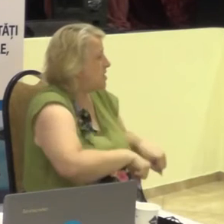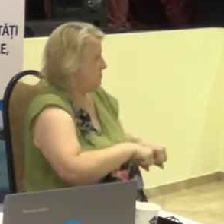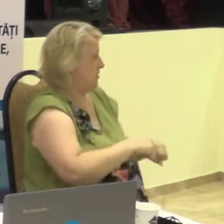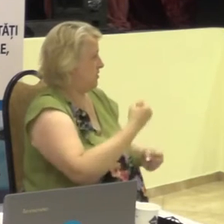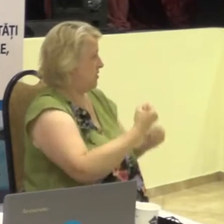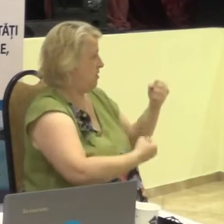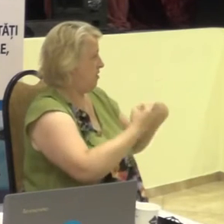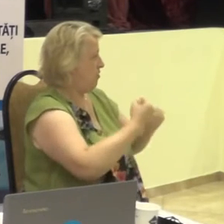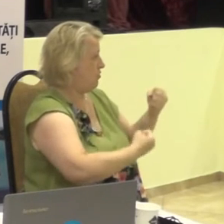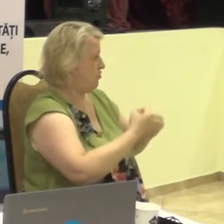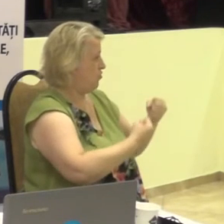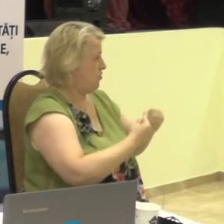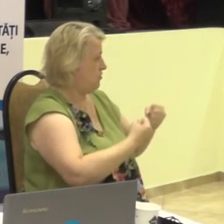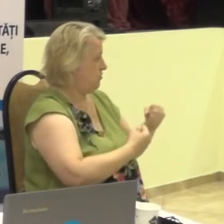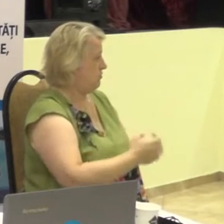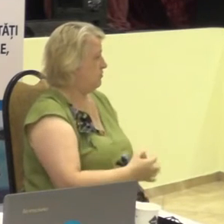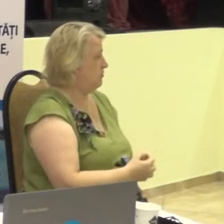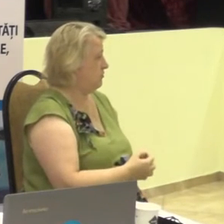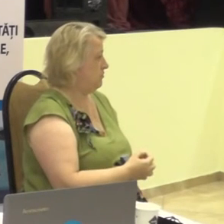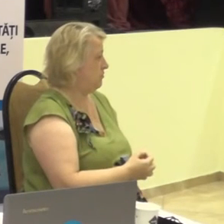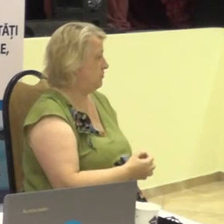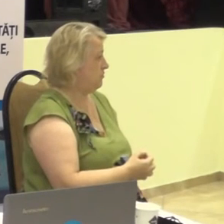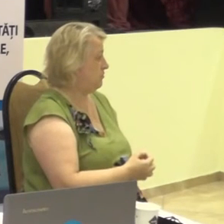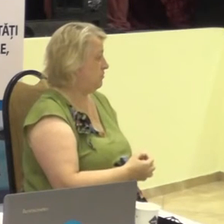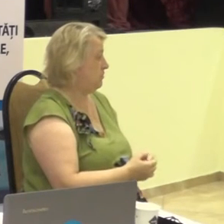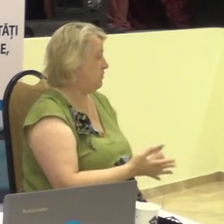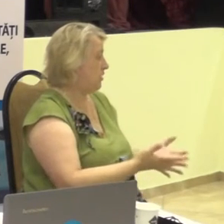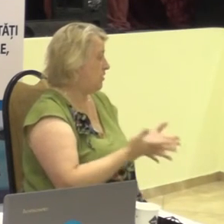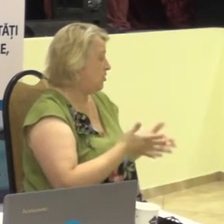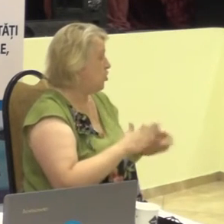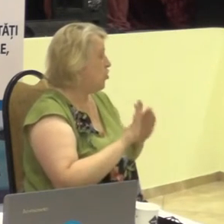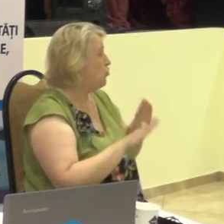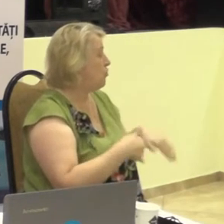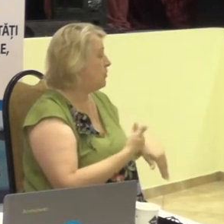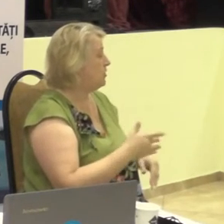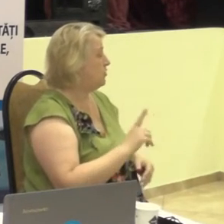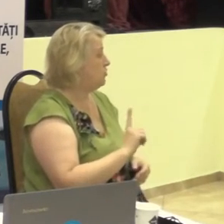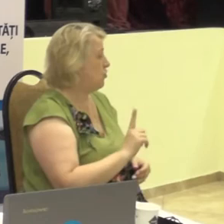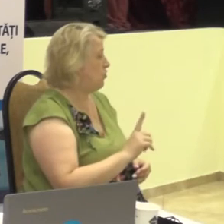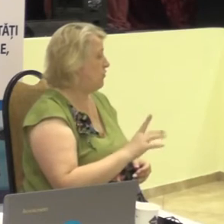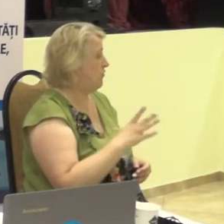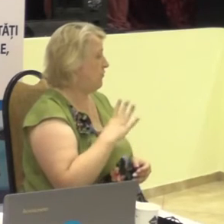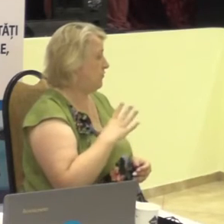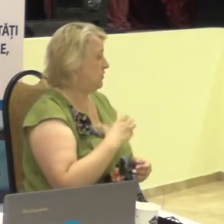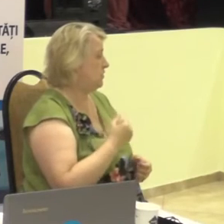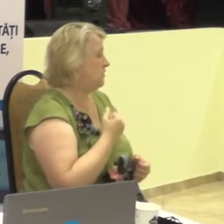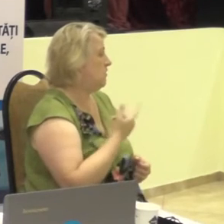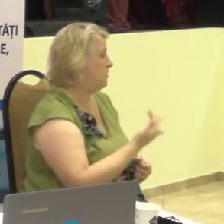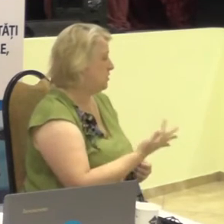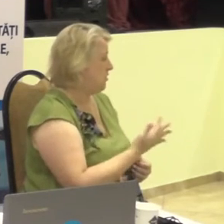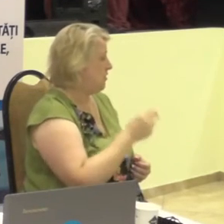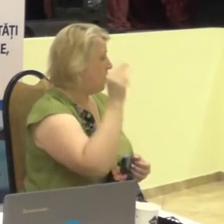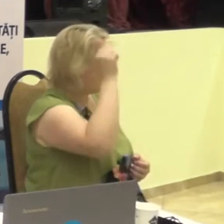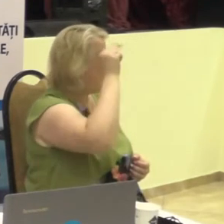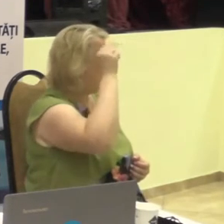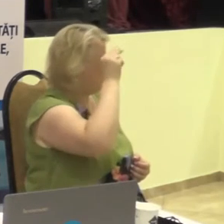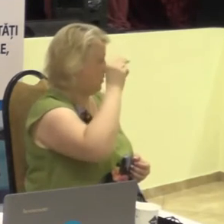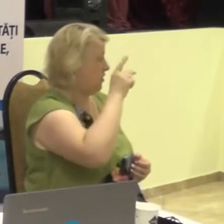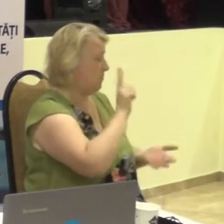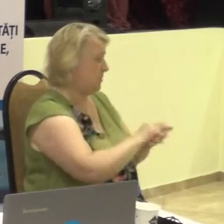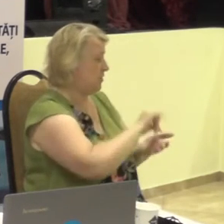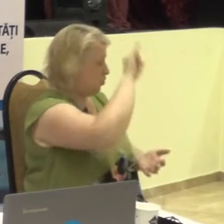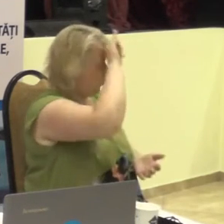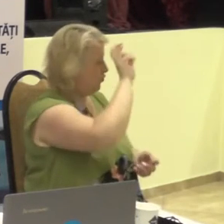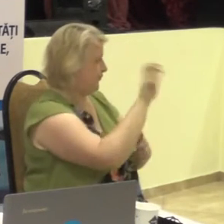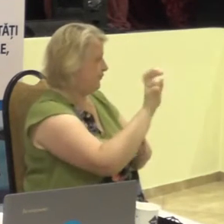conducător auto. Sigur că după ce urmează careva cursuri de șofată.